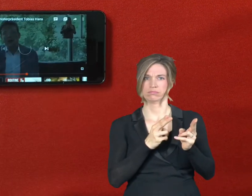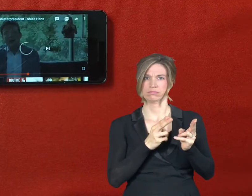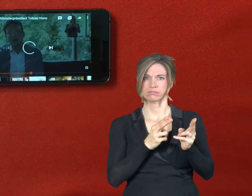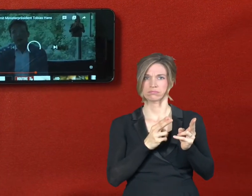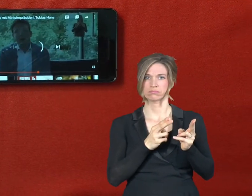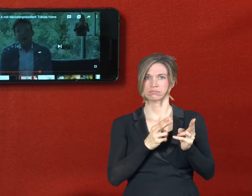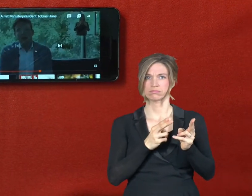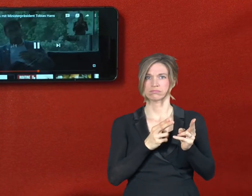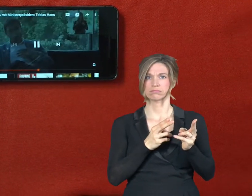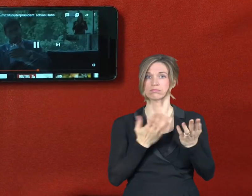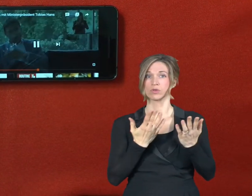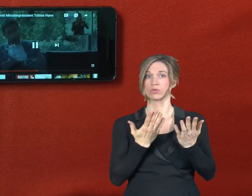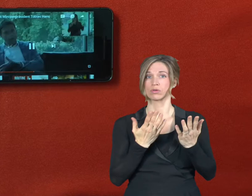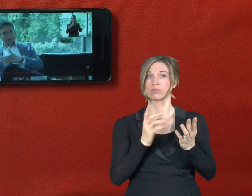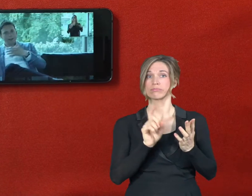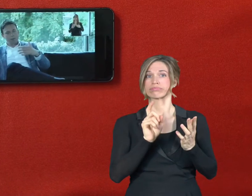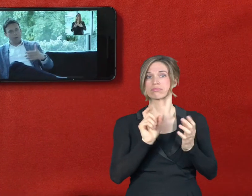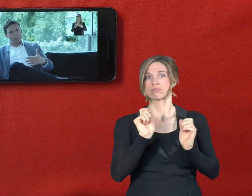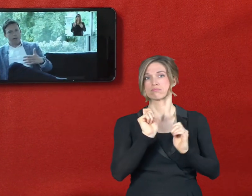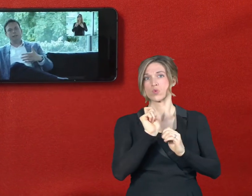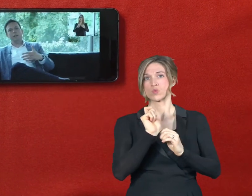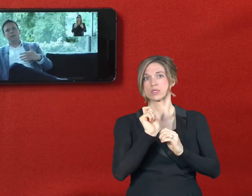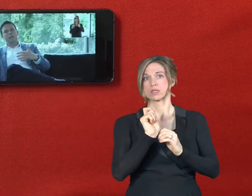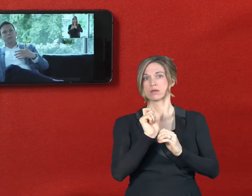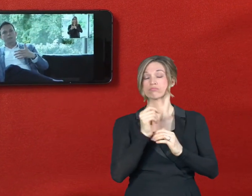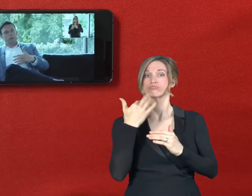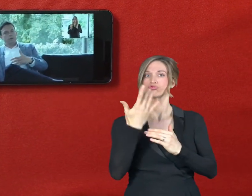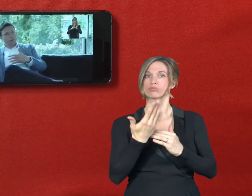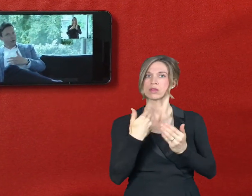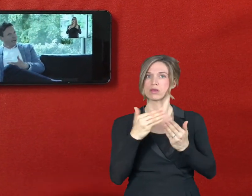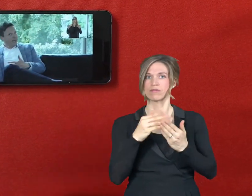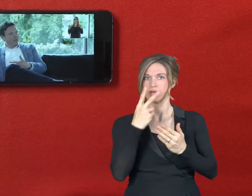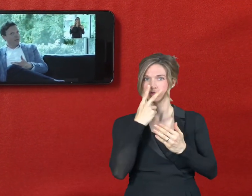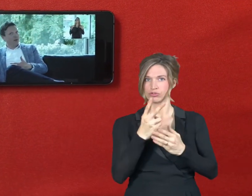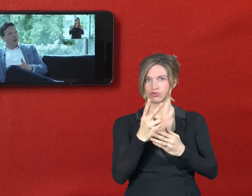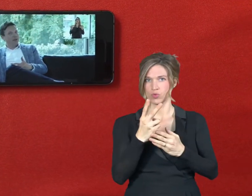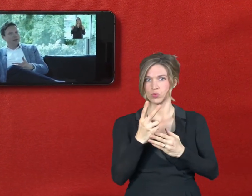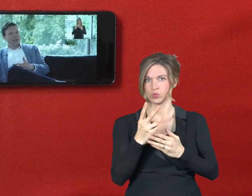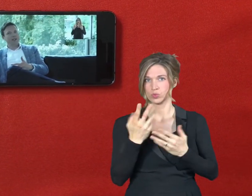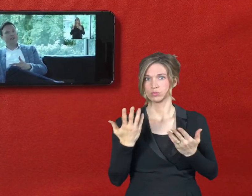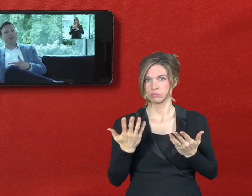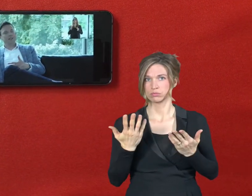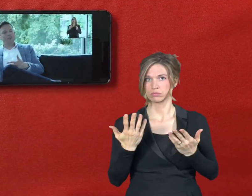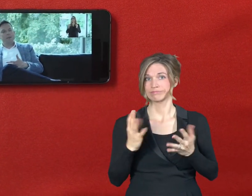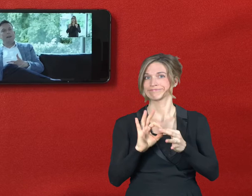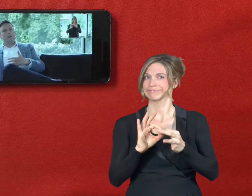weitersehen wollen, machen Sie mal eine kleine Pause und Sie können dann, respektive YouTube, startet dann